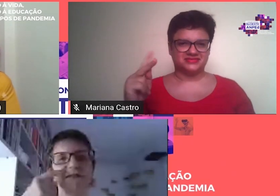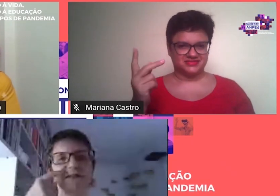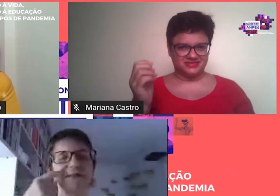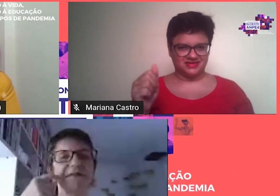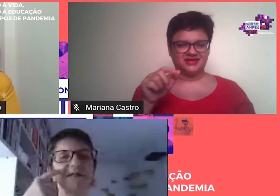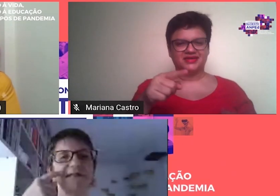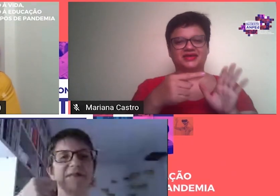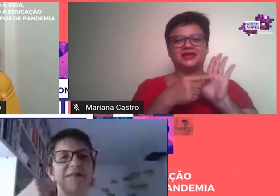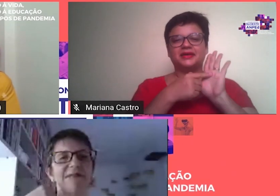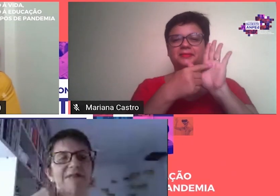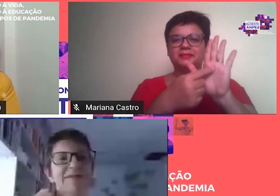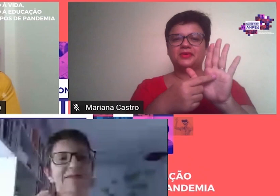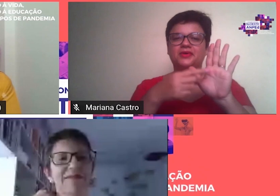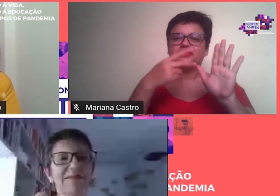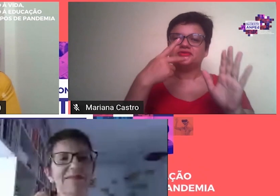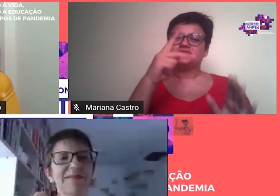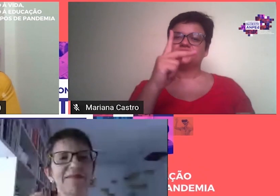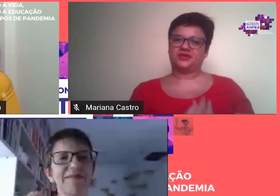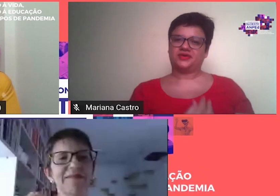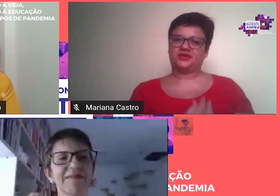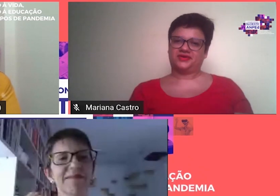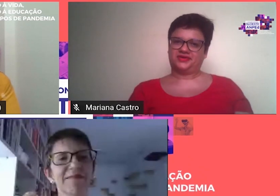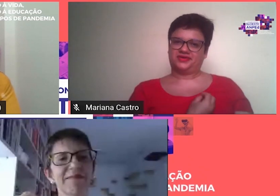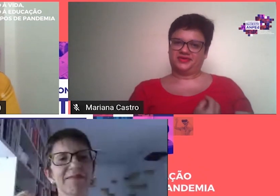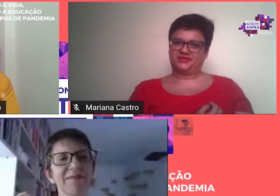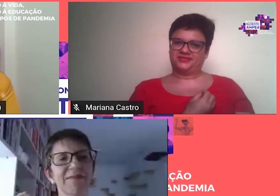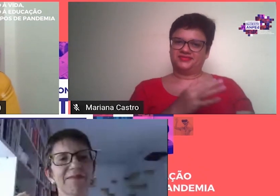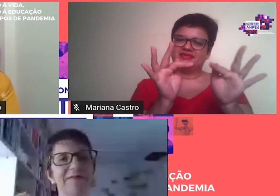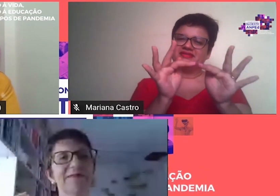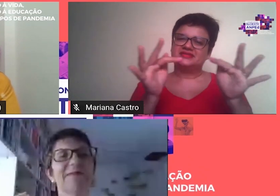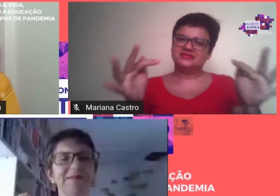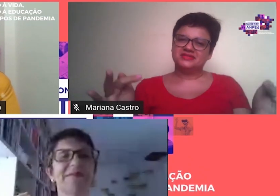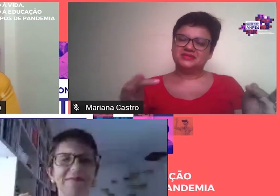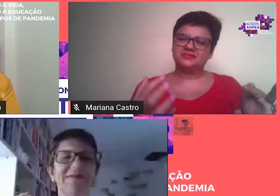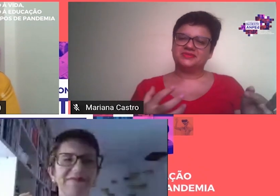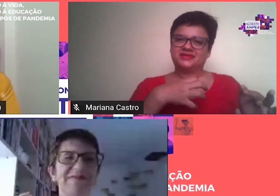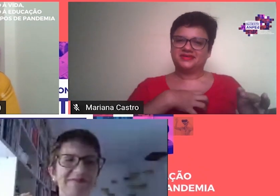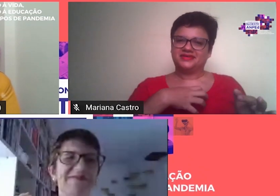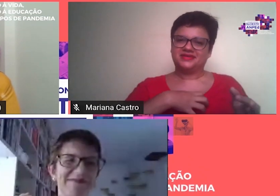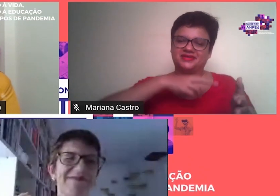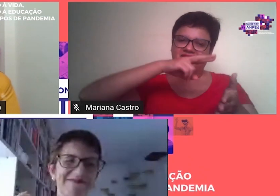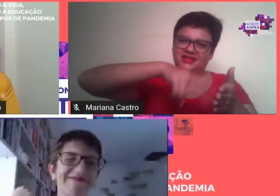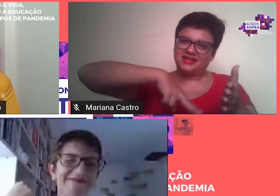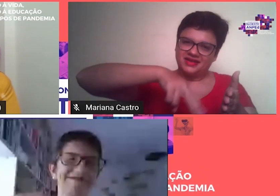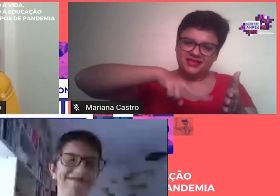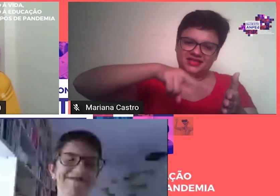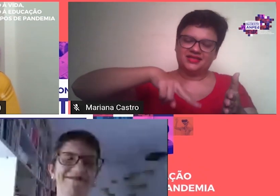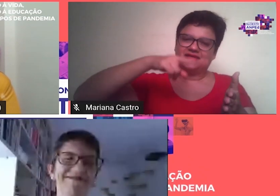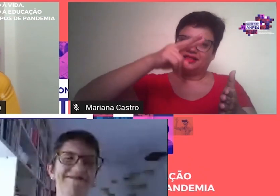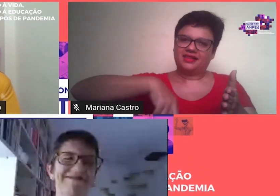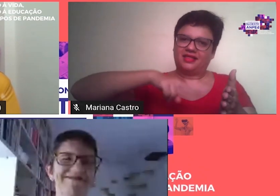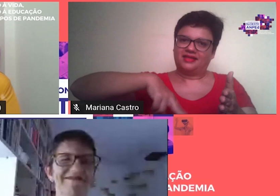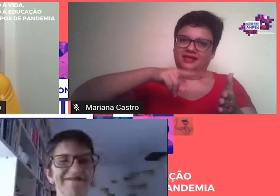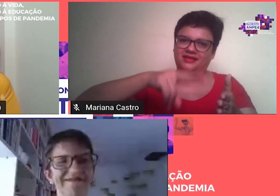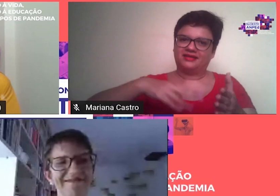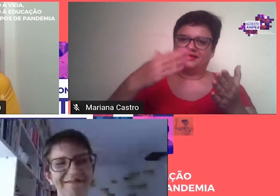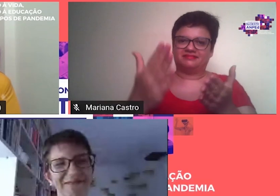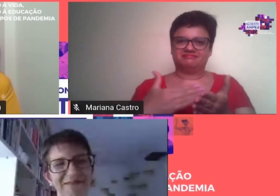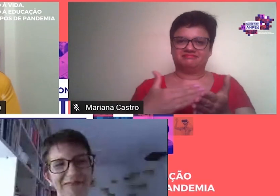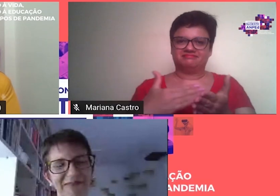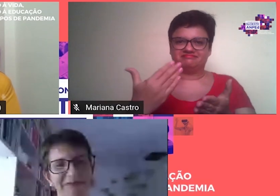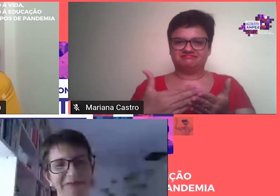uma certa trajetória singular do que te move na leitura e releitura dessa obra. Muito bonito,